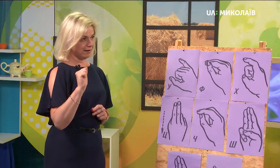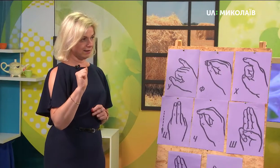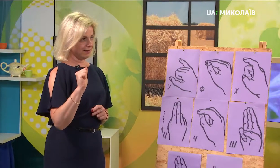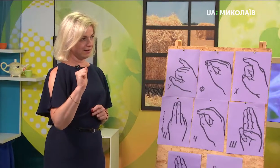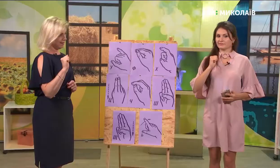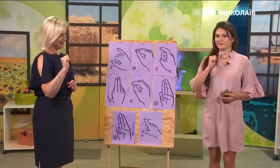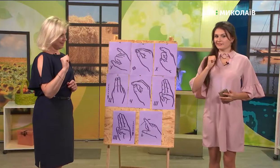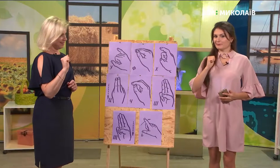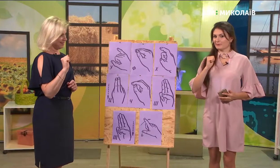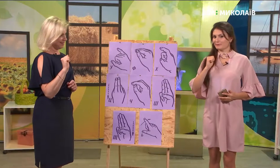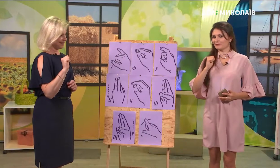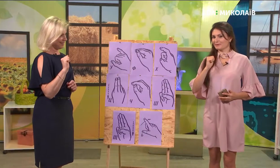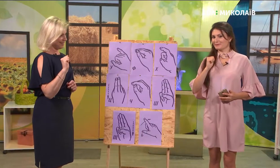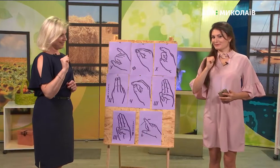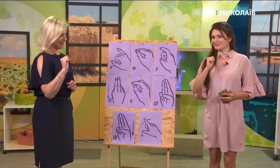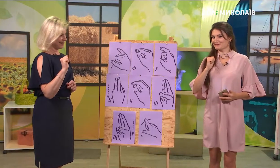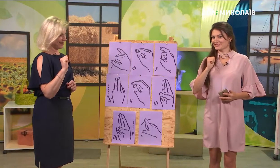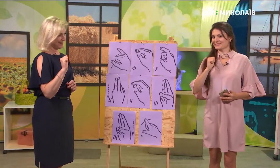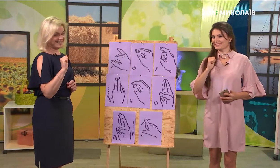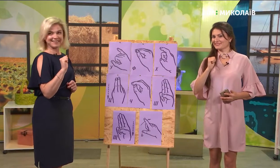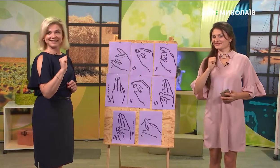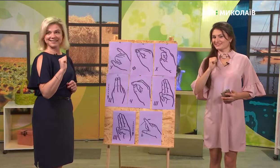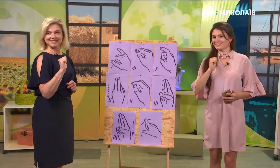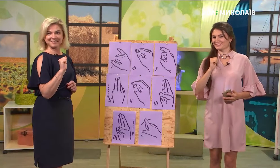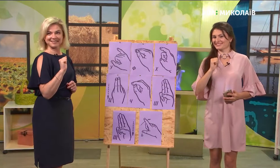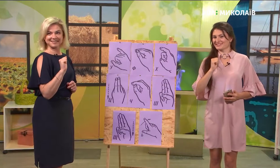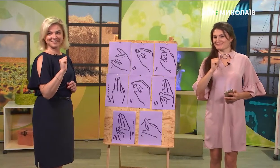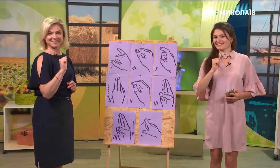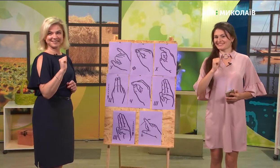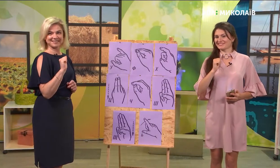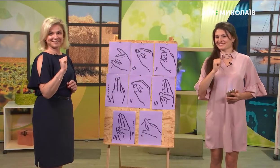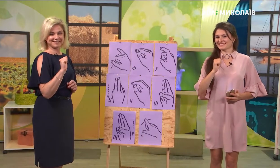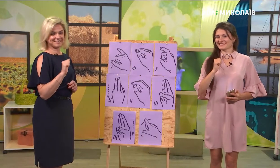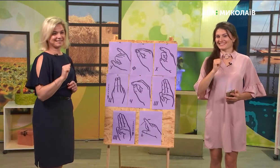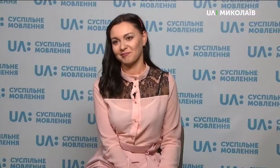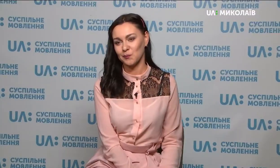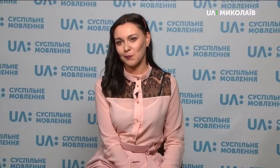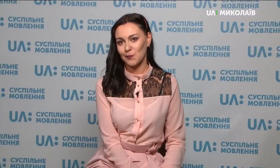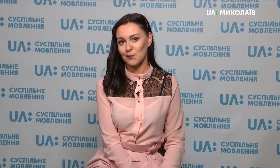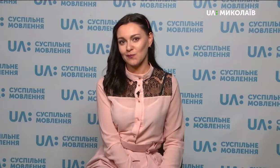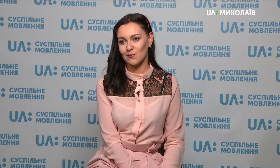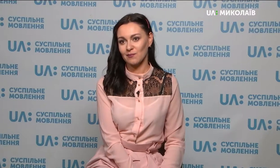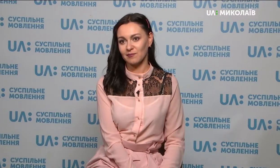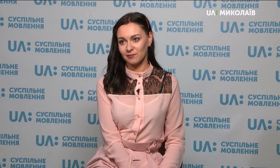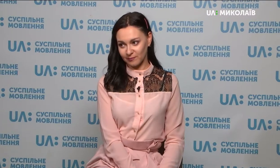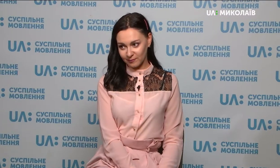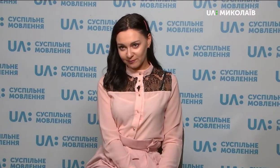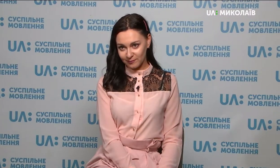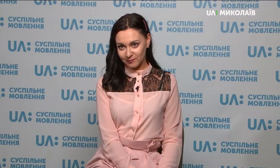Давайте ми, мабуть, попросимо, все ж таки, Ірину Федоровську до нашої бесіди долучитися і спробувати на собі оцю жестову